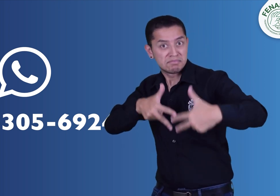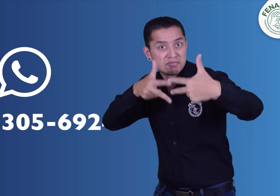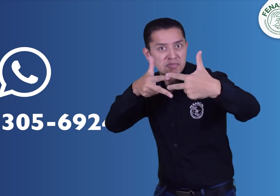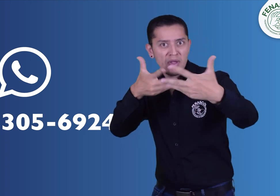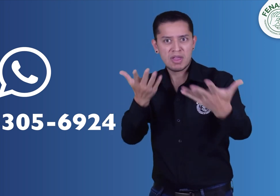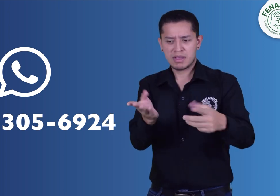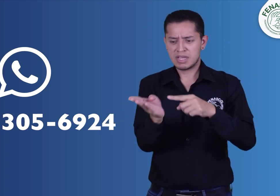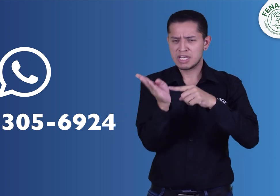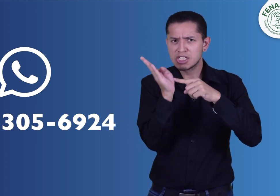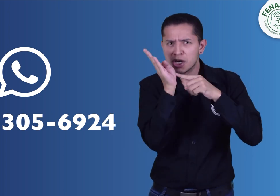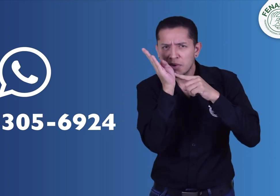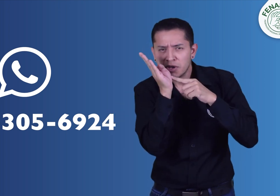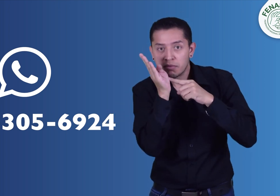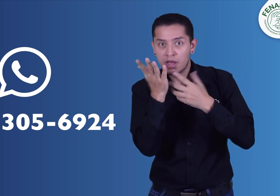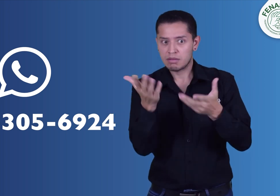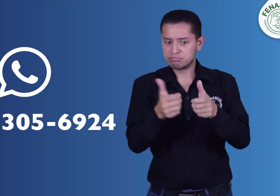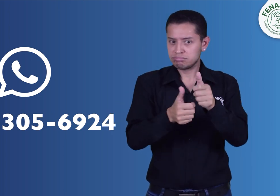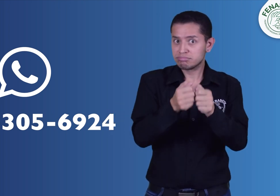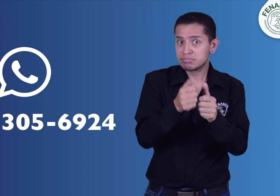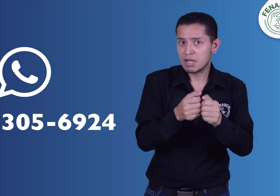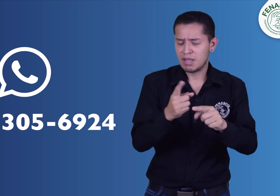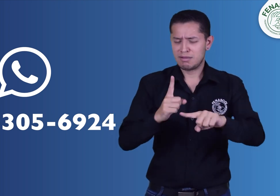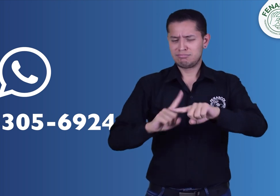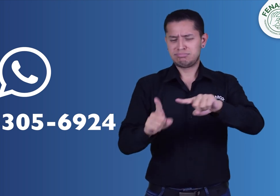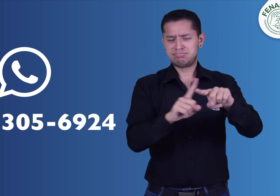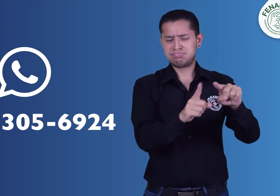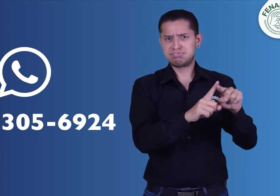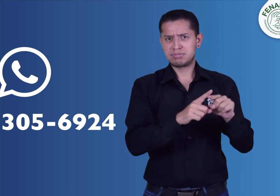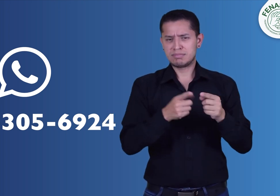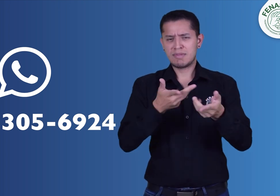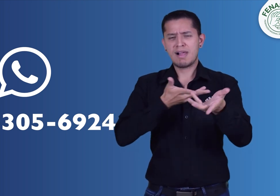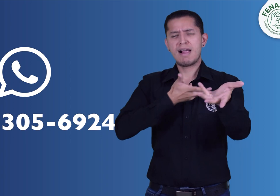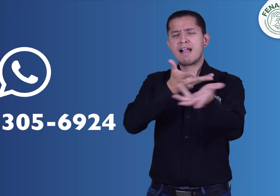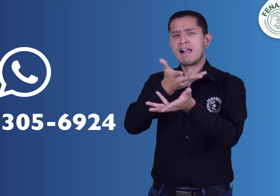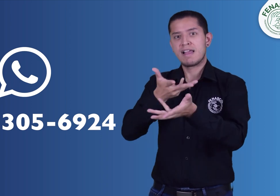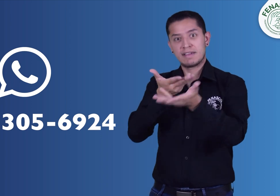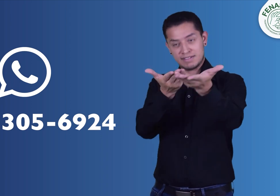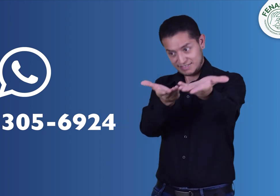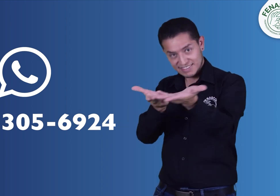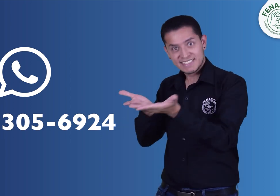por videollamada, texto o notas de voz. ¡Anímate!